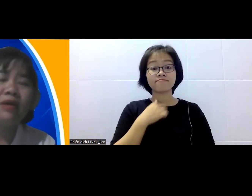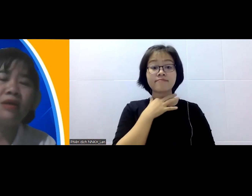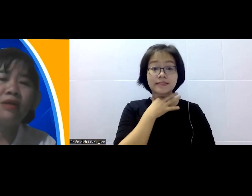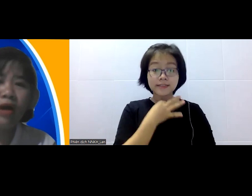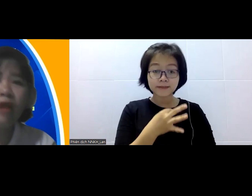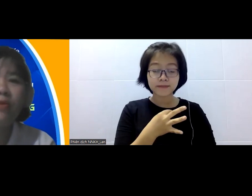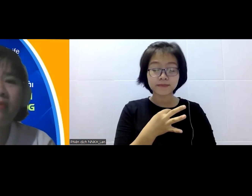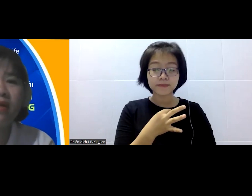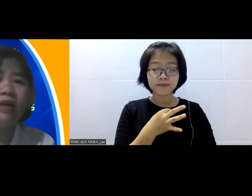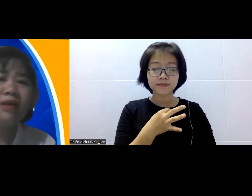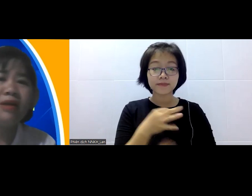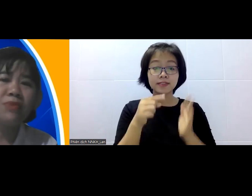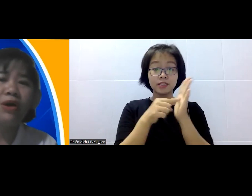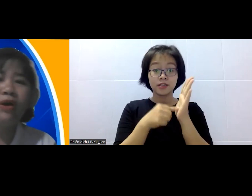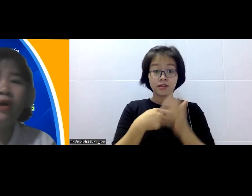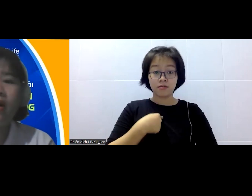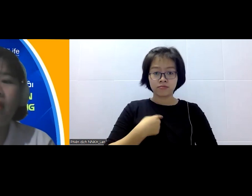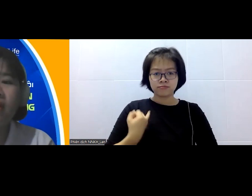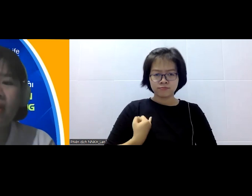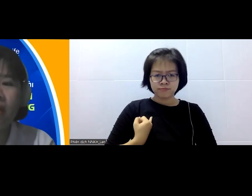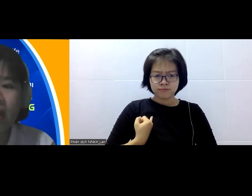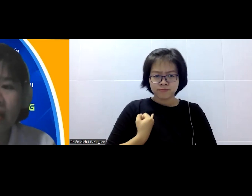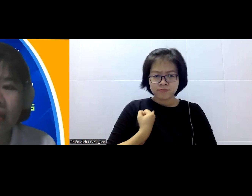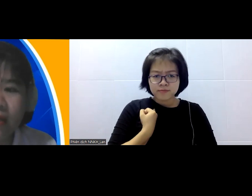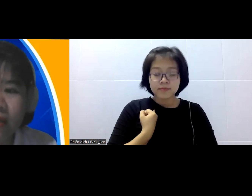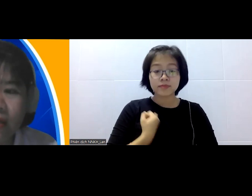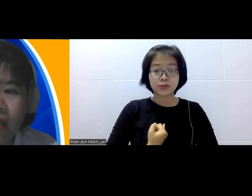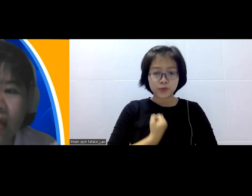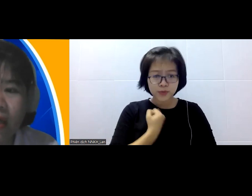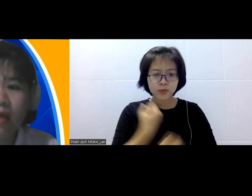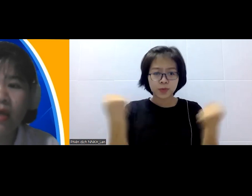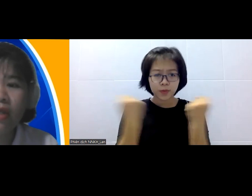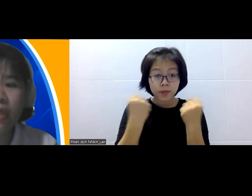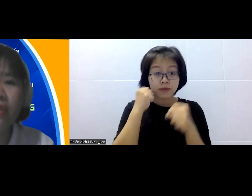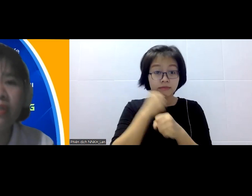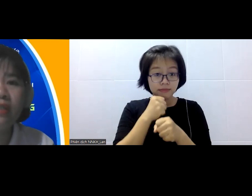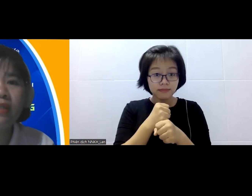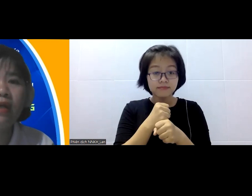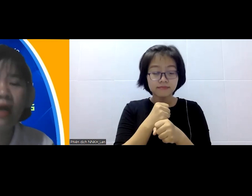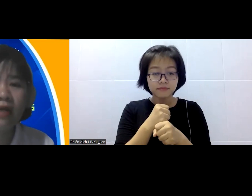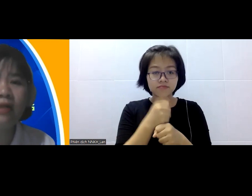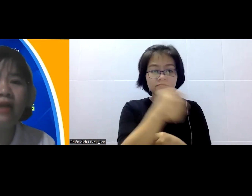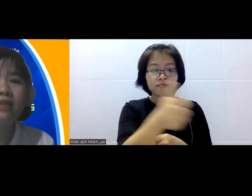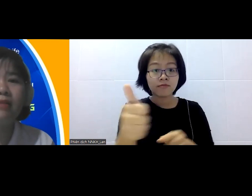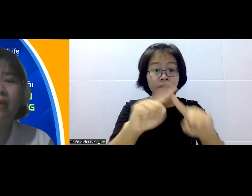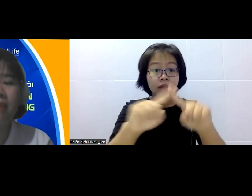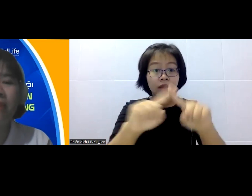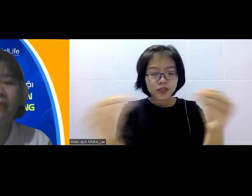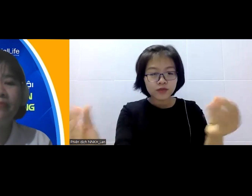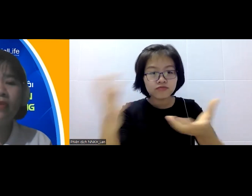cho kênh Ghiền Gõ Để không bỏ lỡ những video hấp